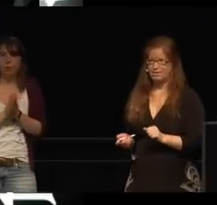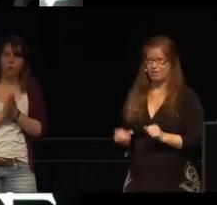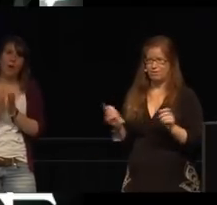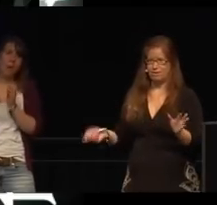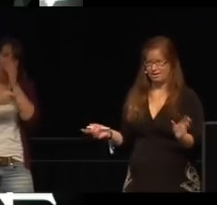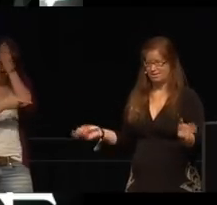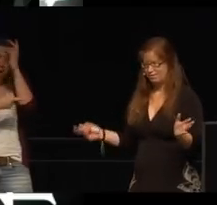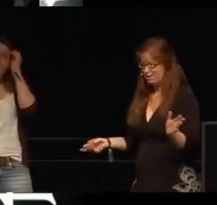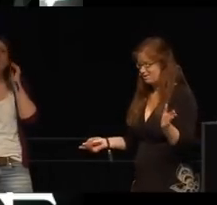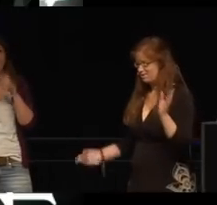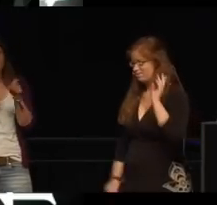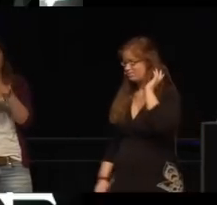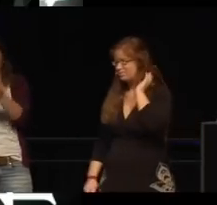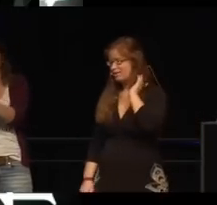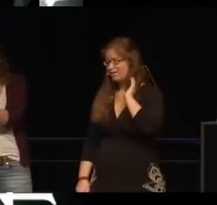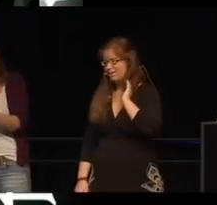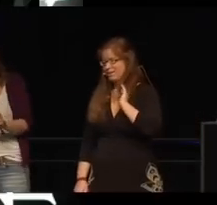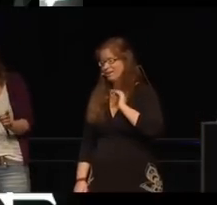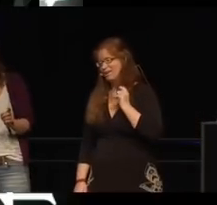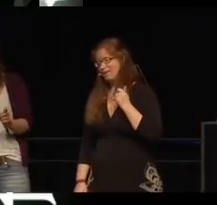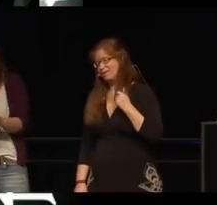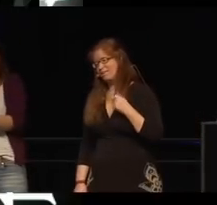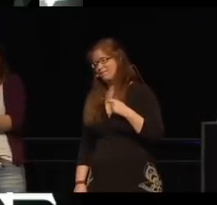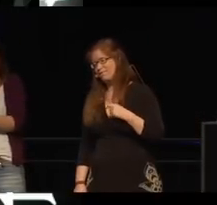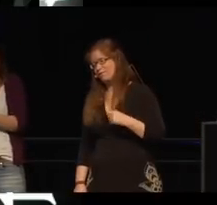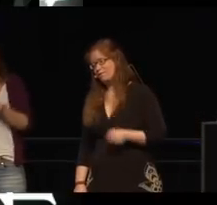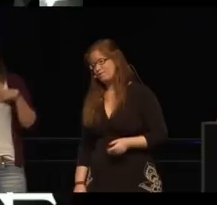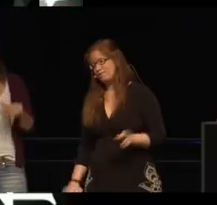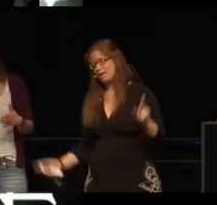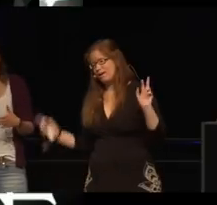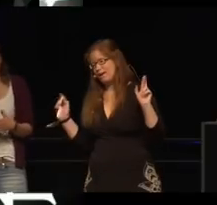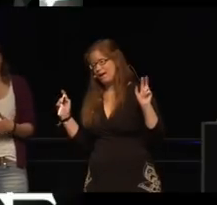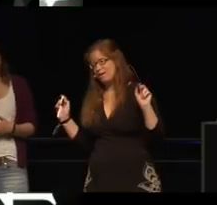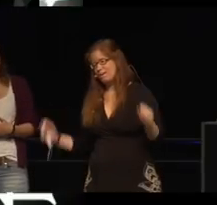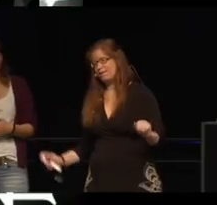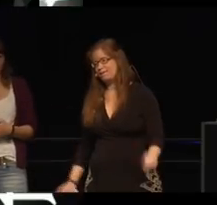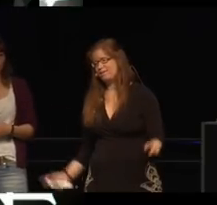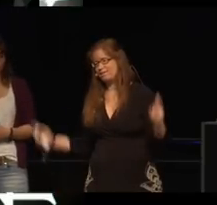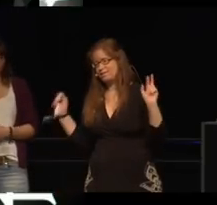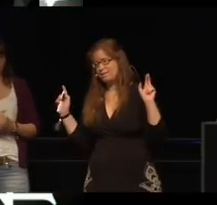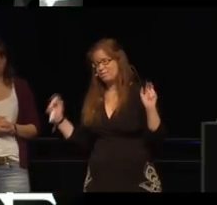und eine klar Update-Policy vorhanden sein.